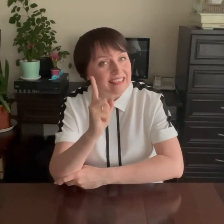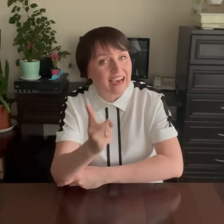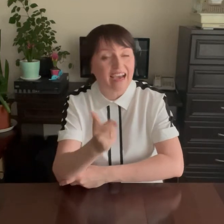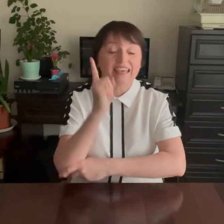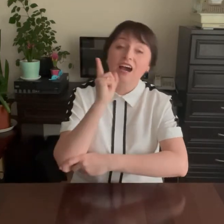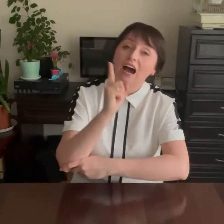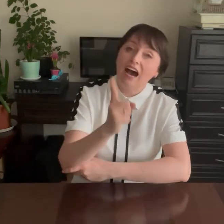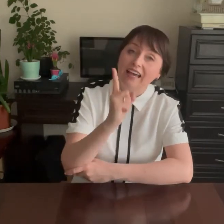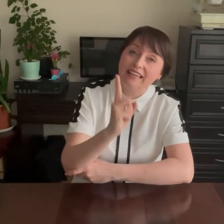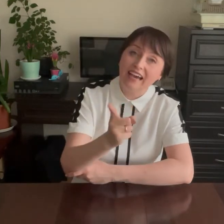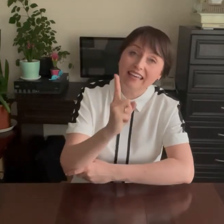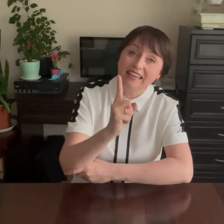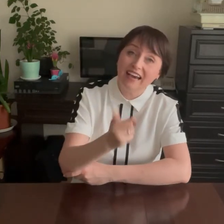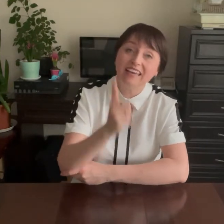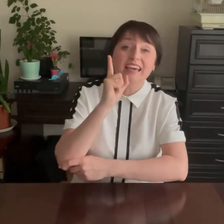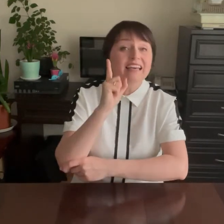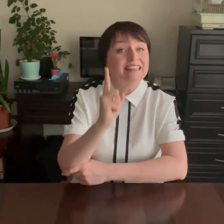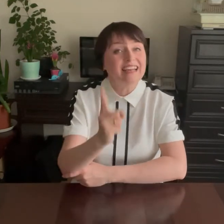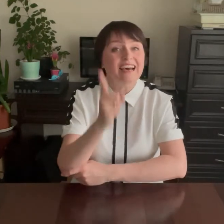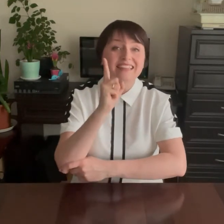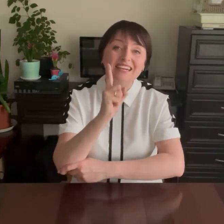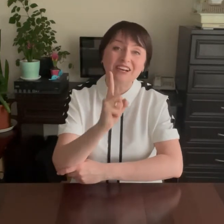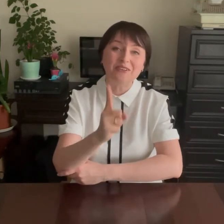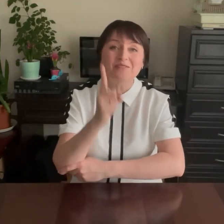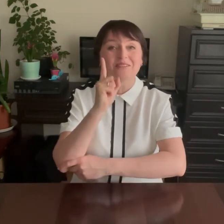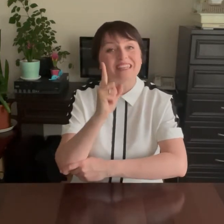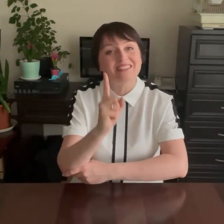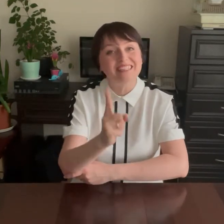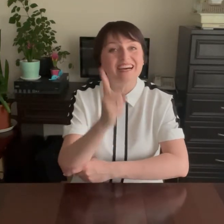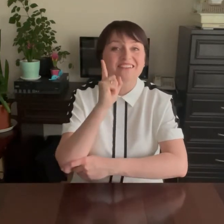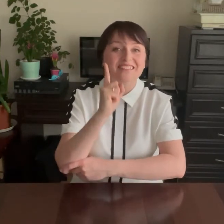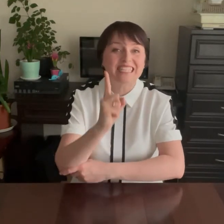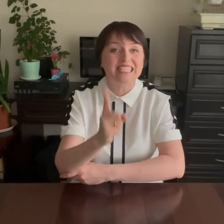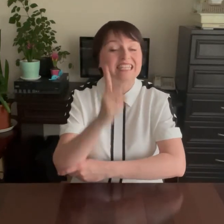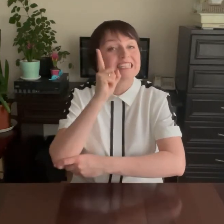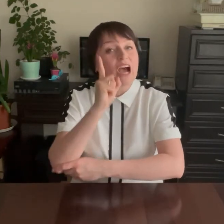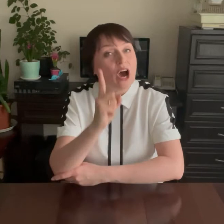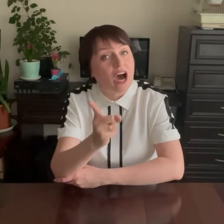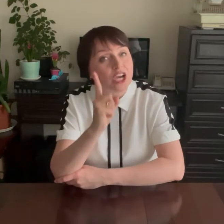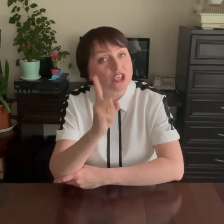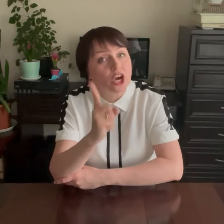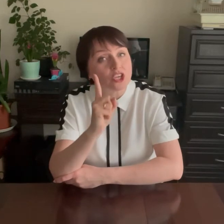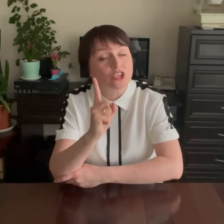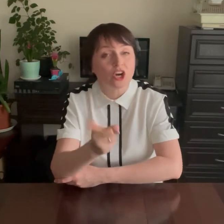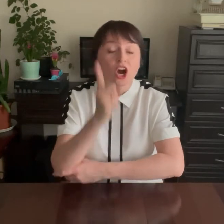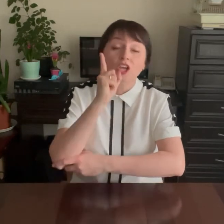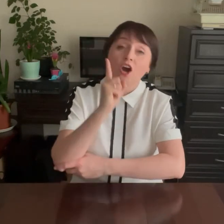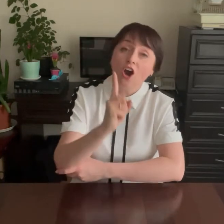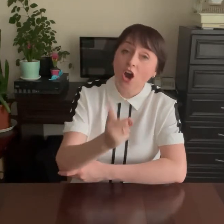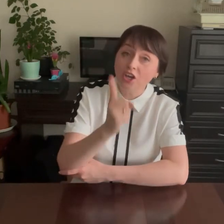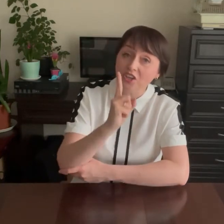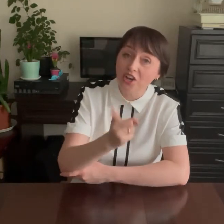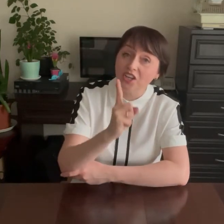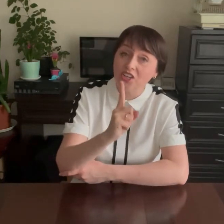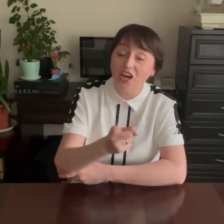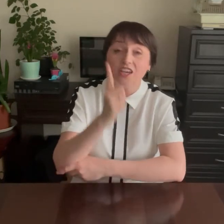-яй! Ай-яй-яй! Надо куклу научить! Ай-яй-яй! Ай-яй-яй!